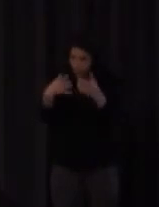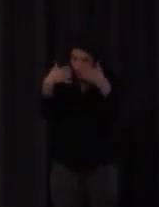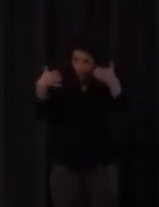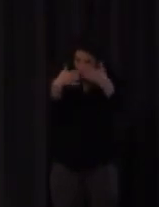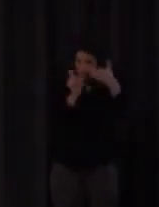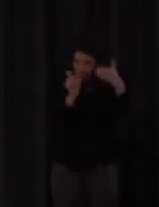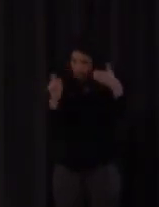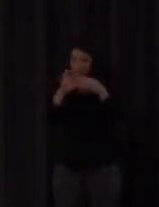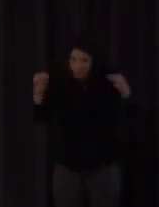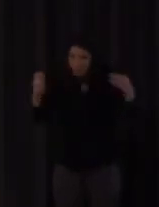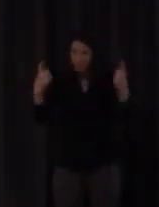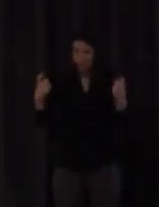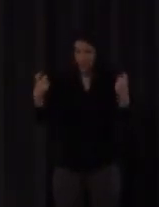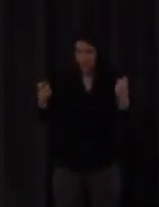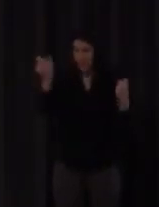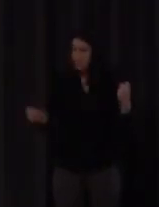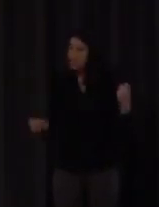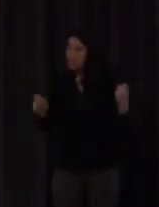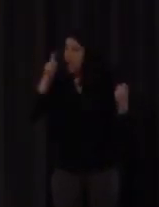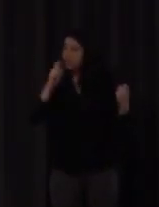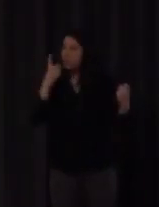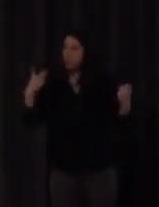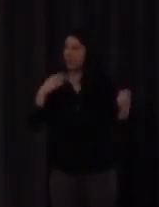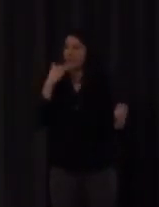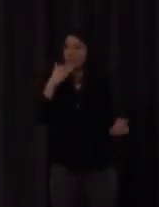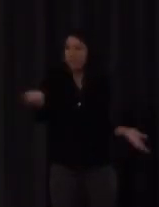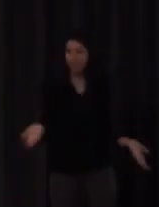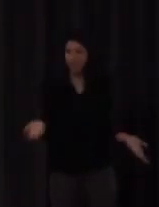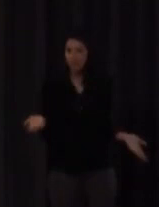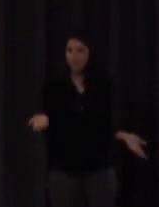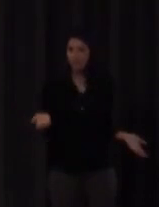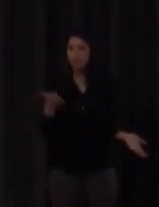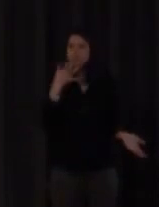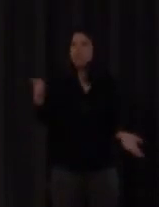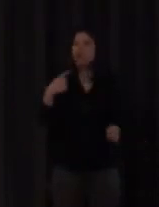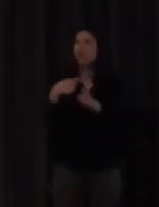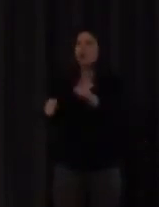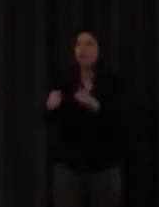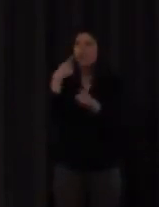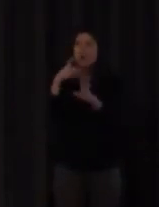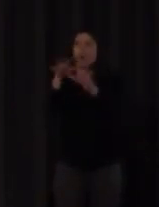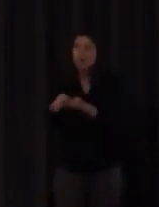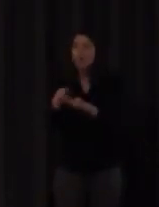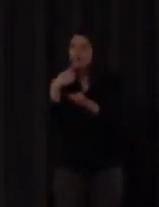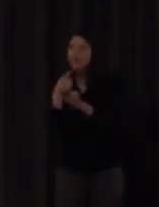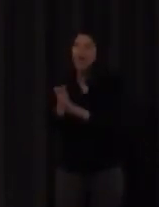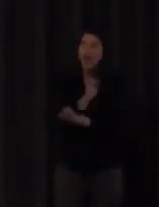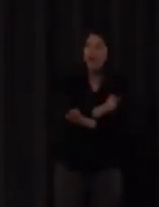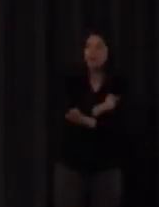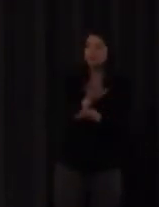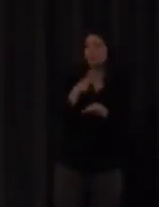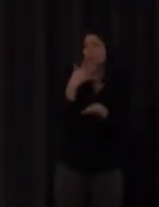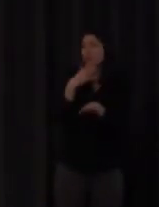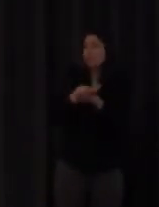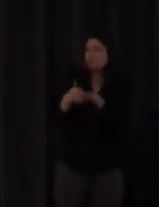explícita al sustantivo si hablamos de un objeto que conoce y por tanto utilizar un artículo determinado si es